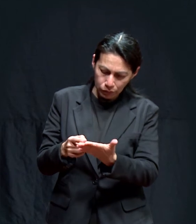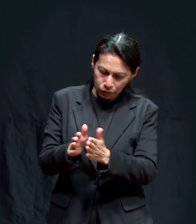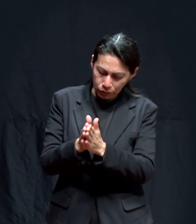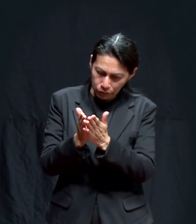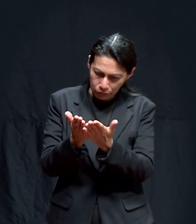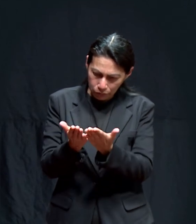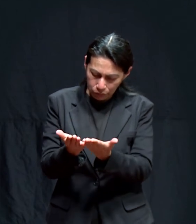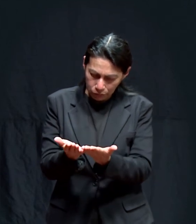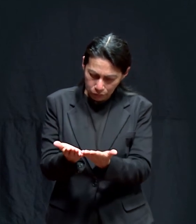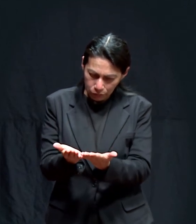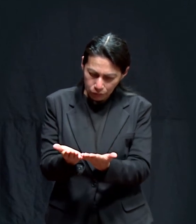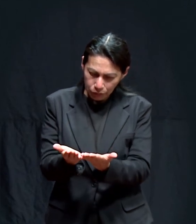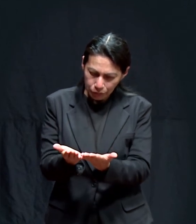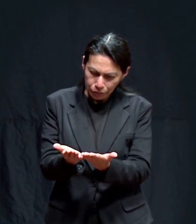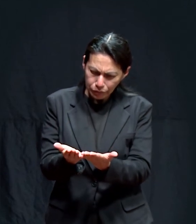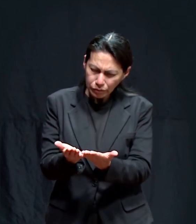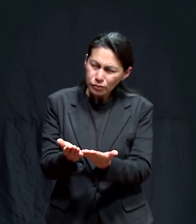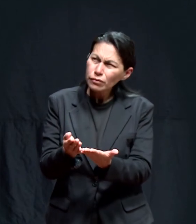abierta.